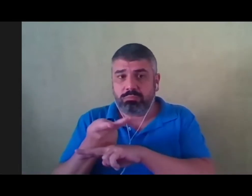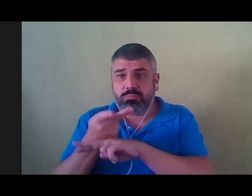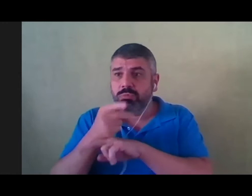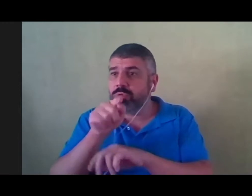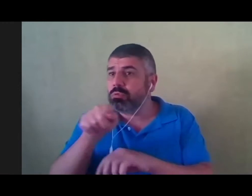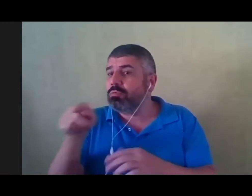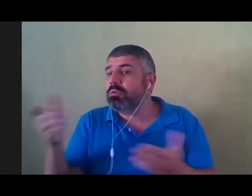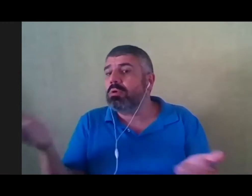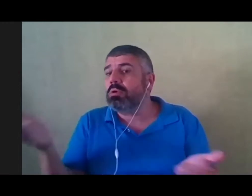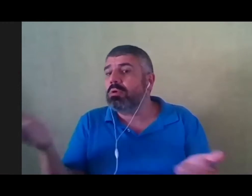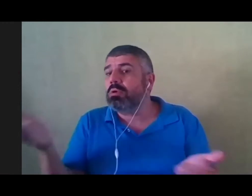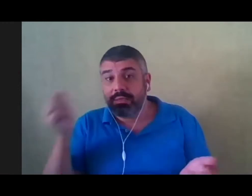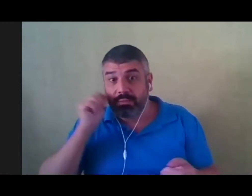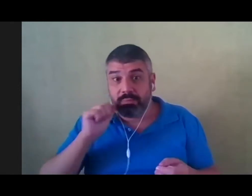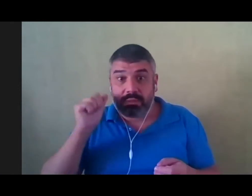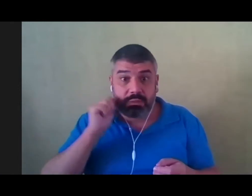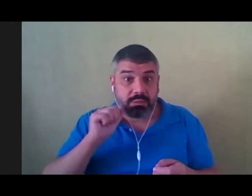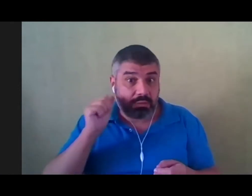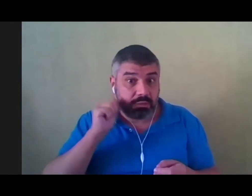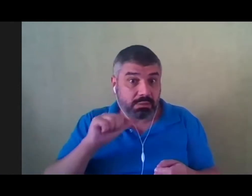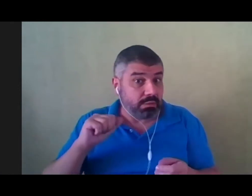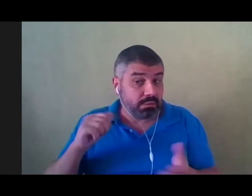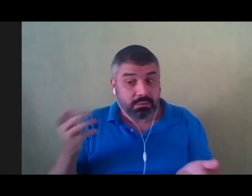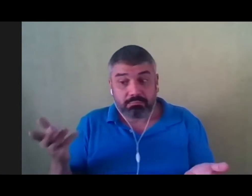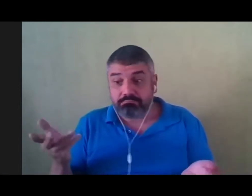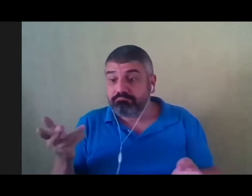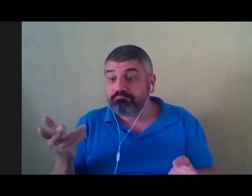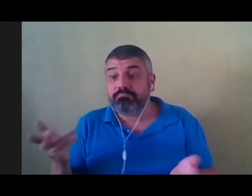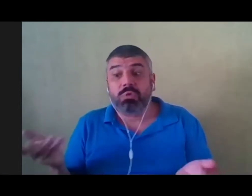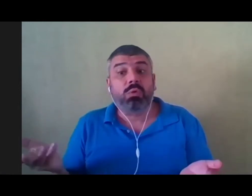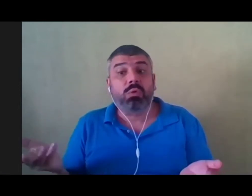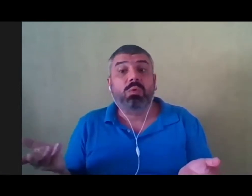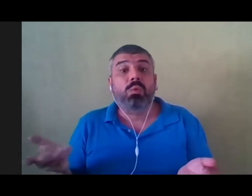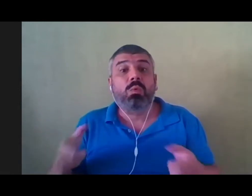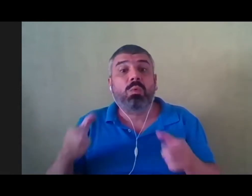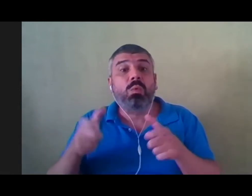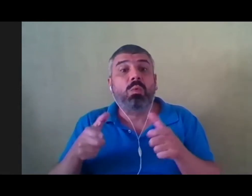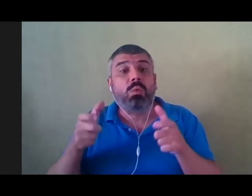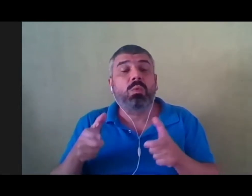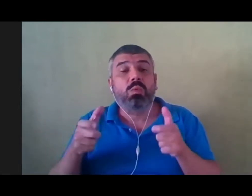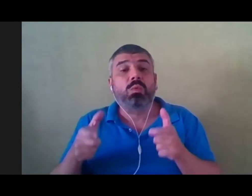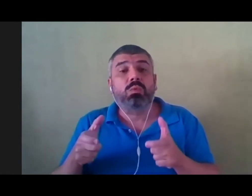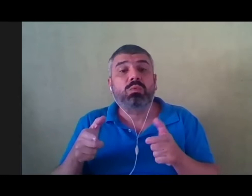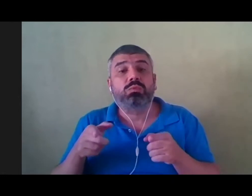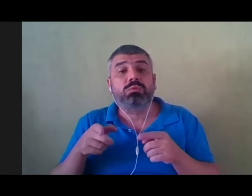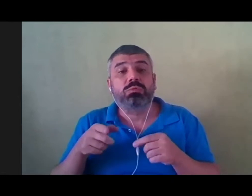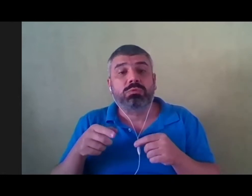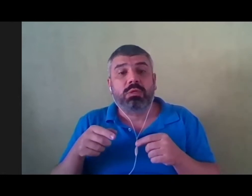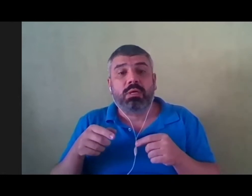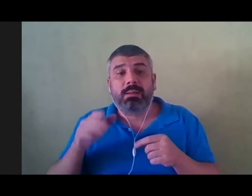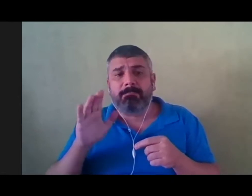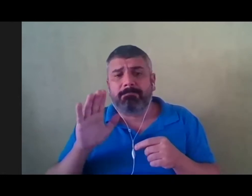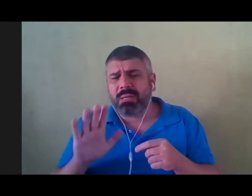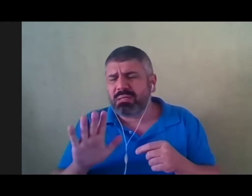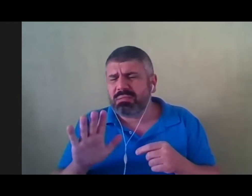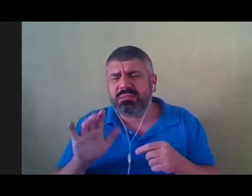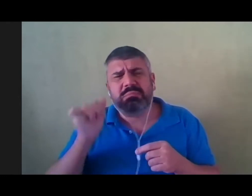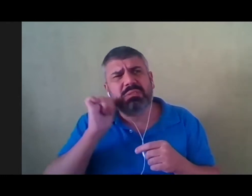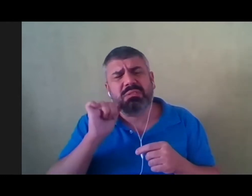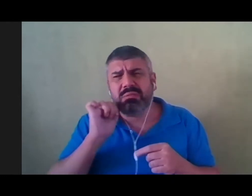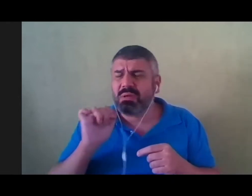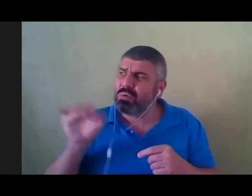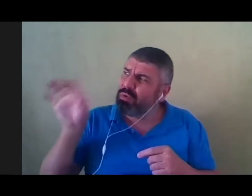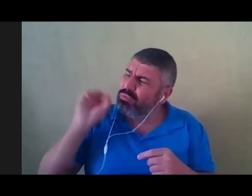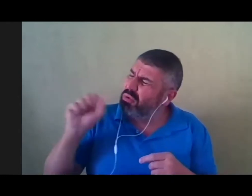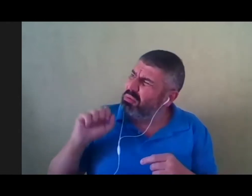Menina Griot, Menina Griot, e a menina ouviu um chamado, um chamado